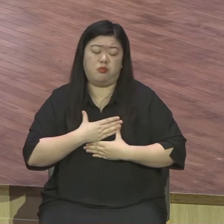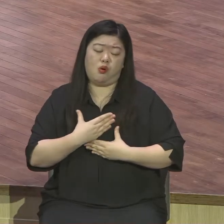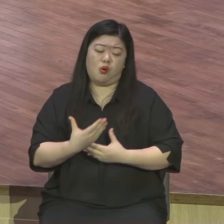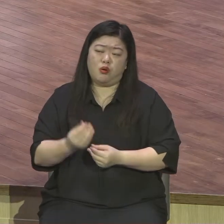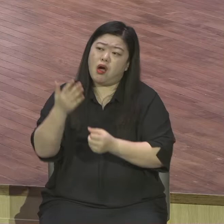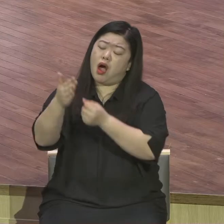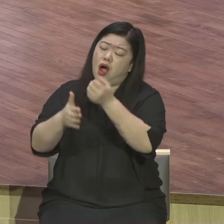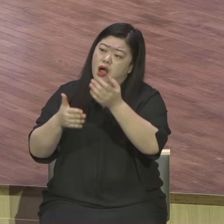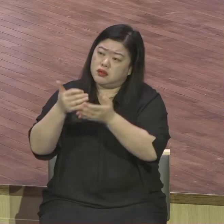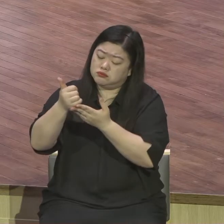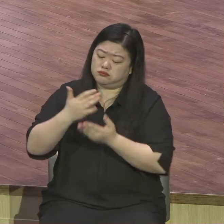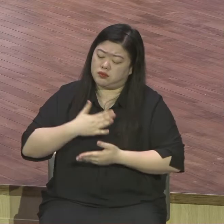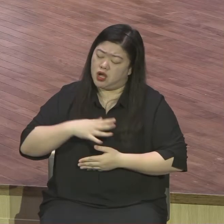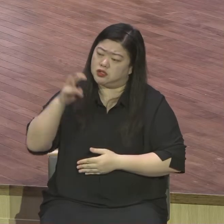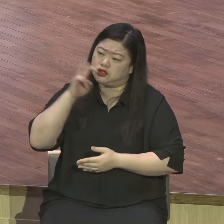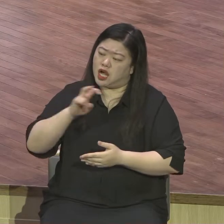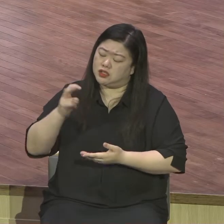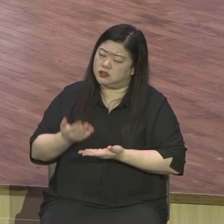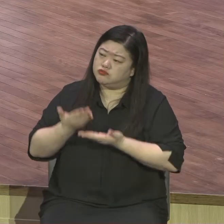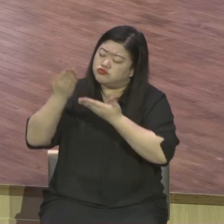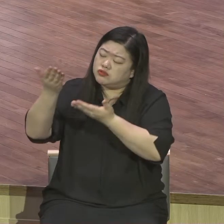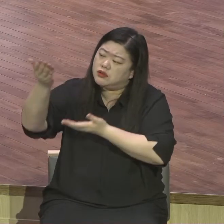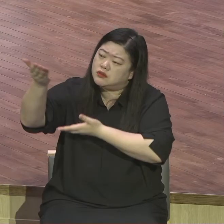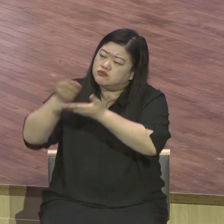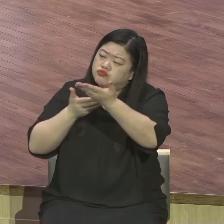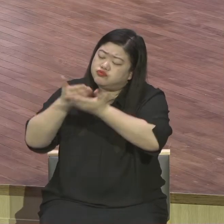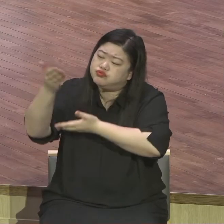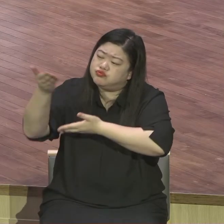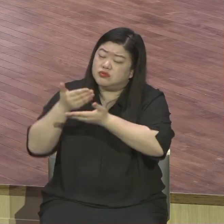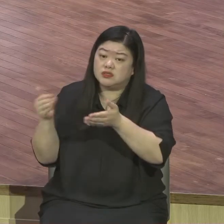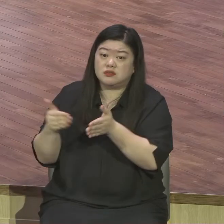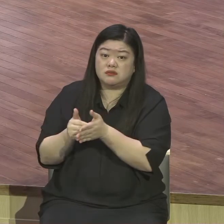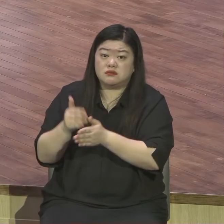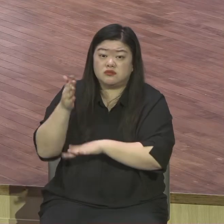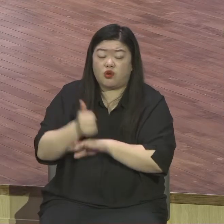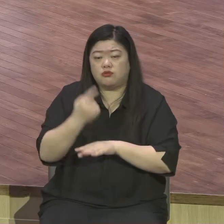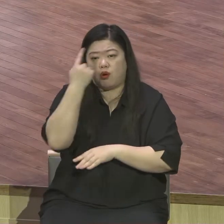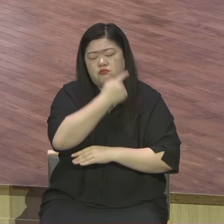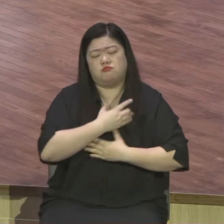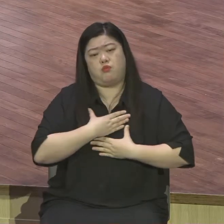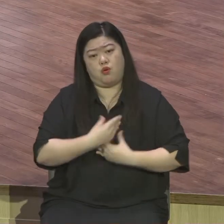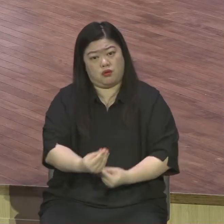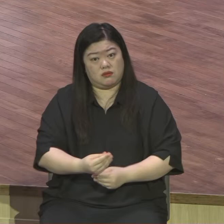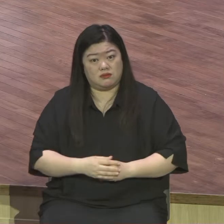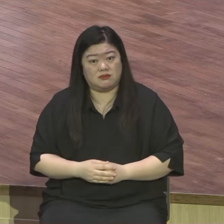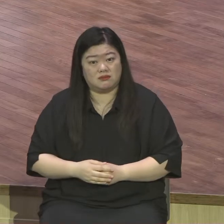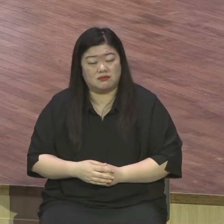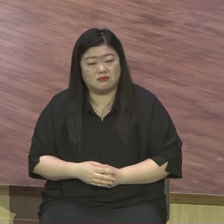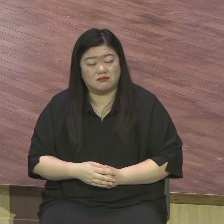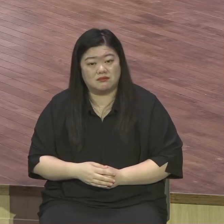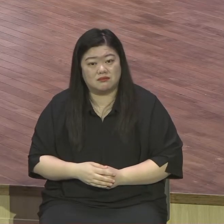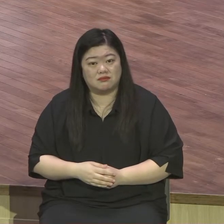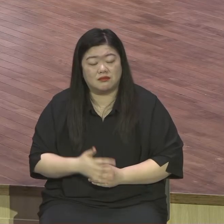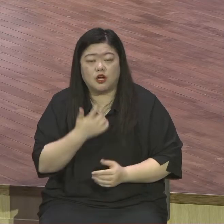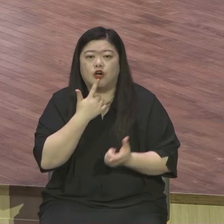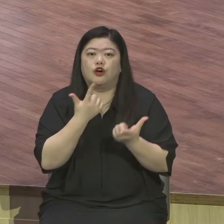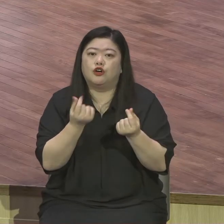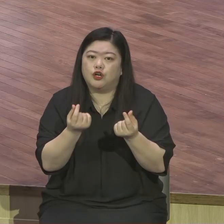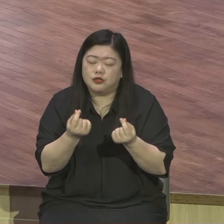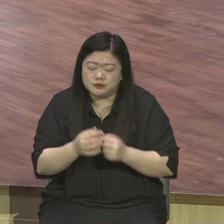안 그러면 사단에게 당한다니까요 사단 자 여러분을 향한 하나님의 시간표는요 각자